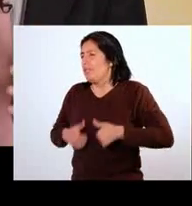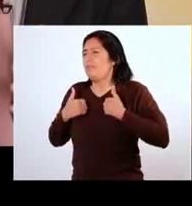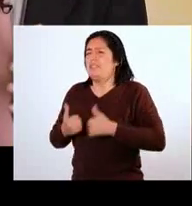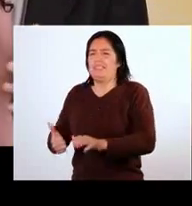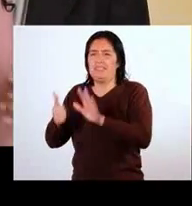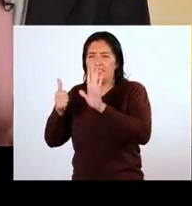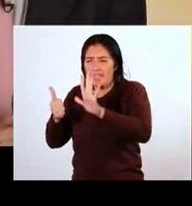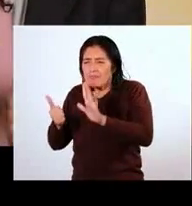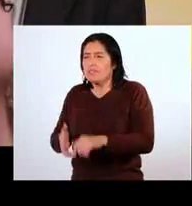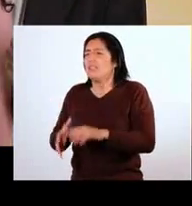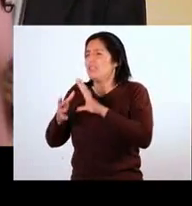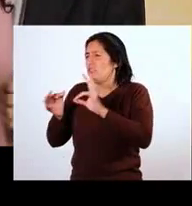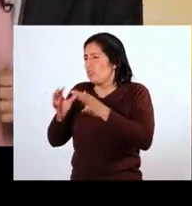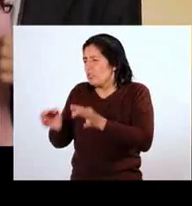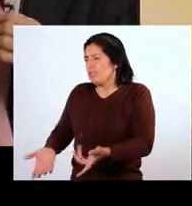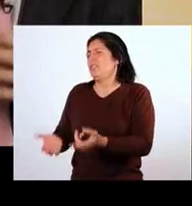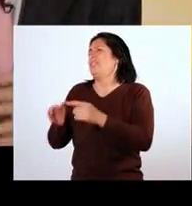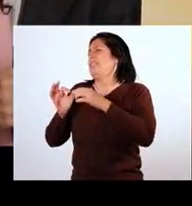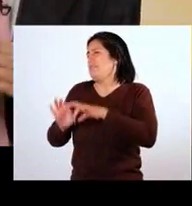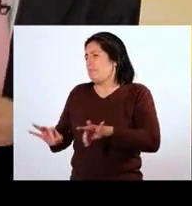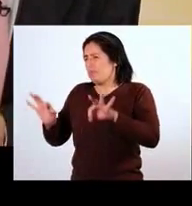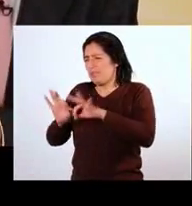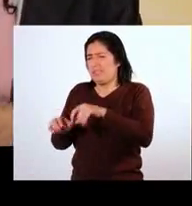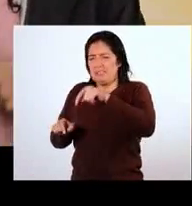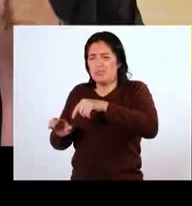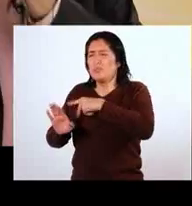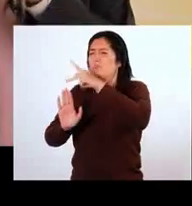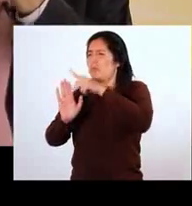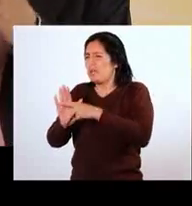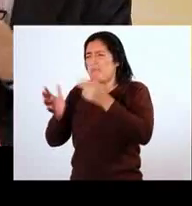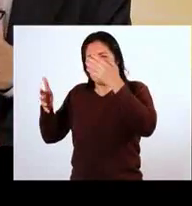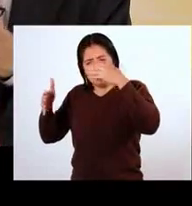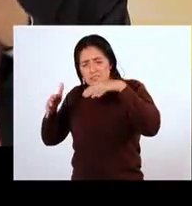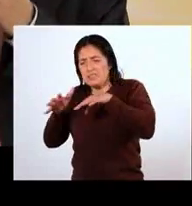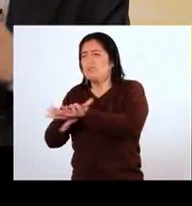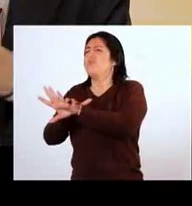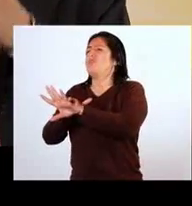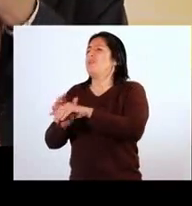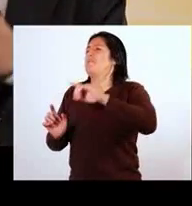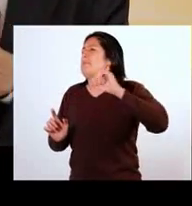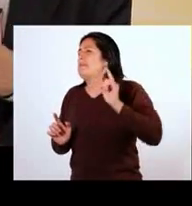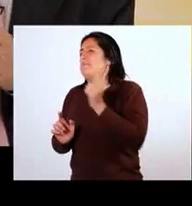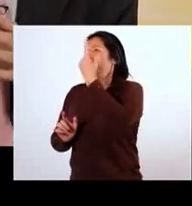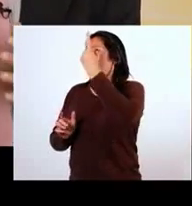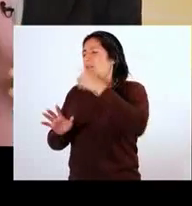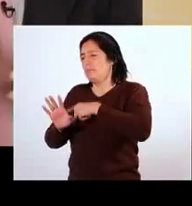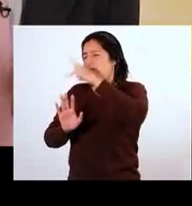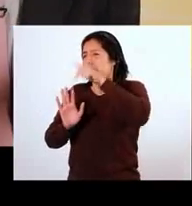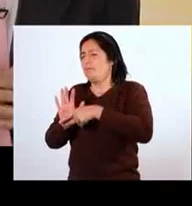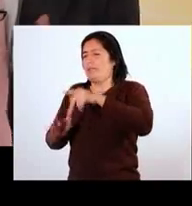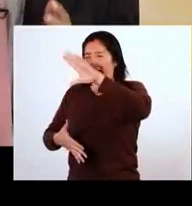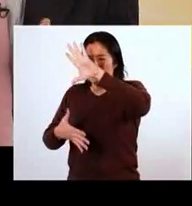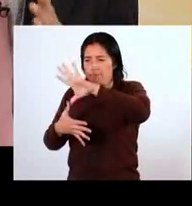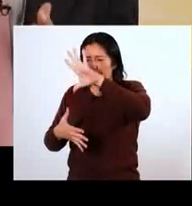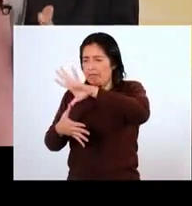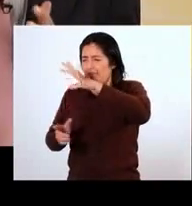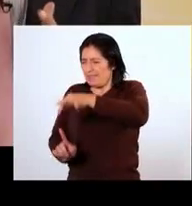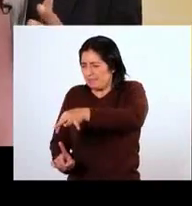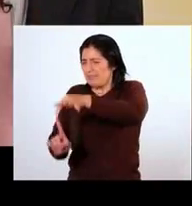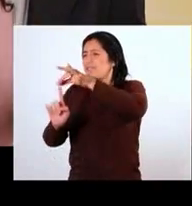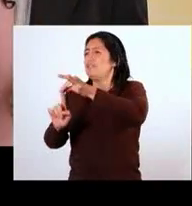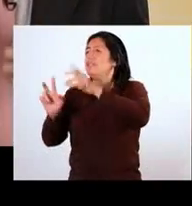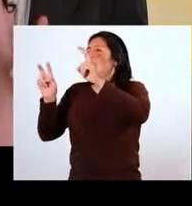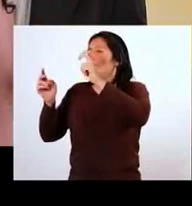importantes tenemos un programa realmente inclusivo el primer programa en América especializado en la temática de la